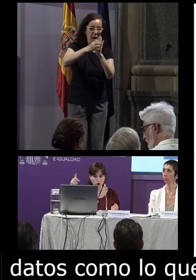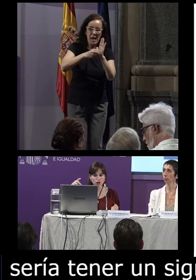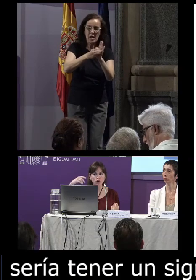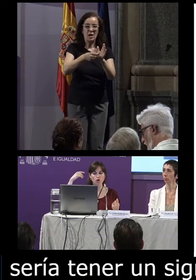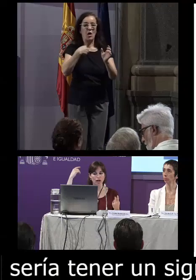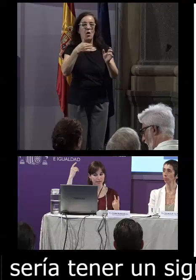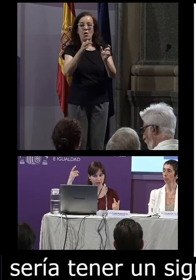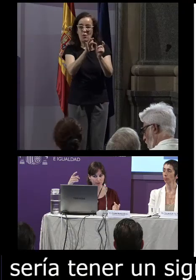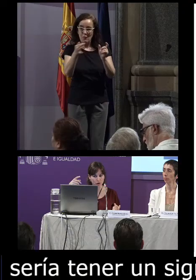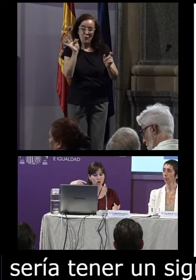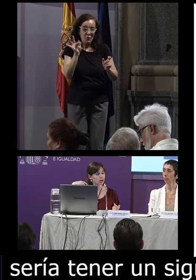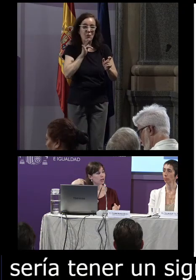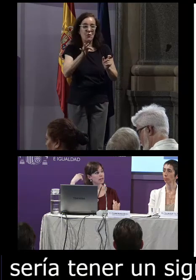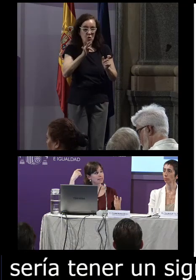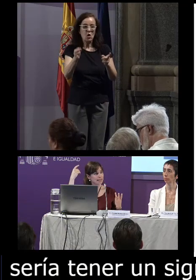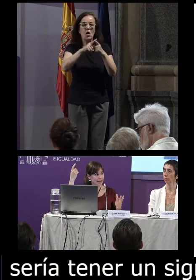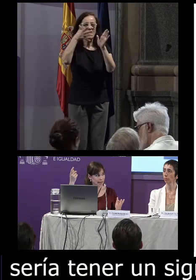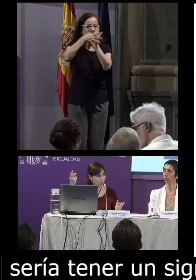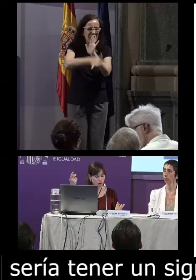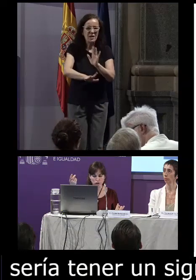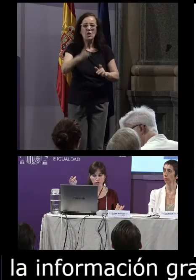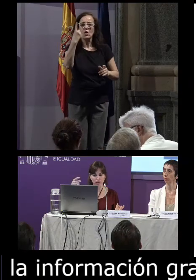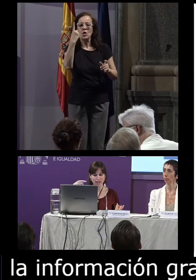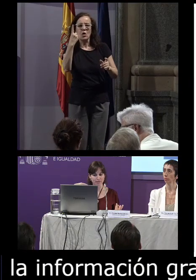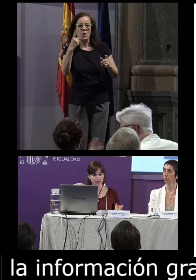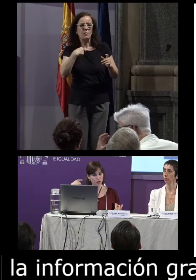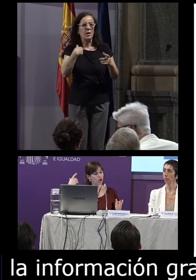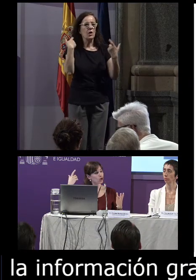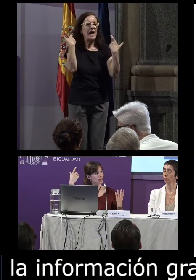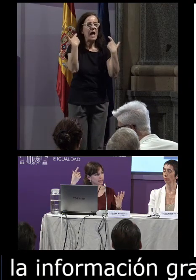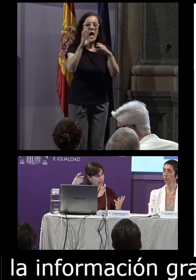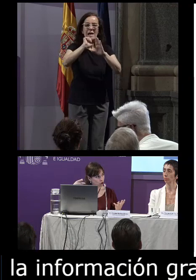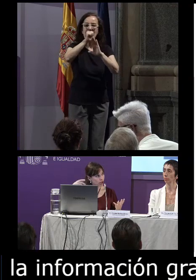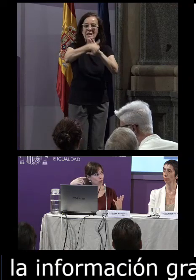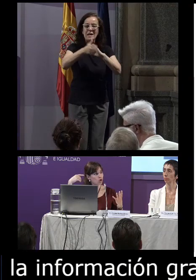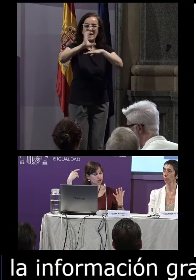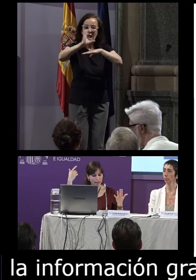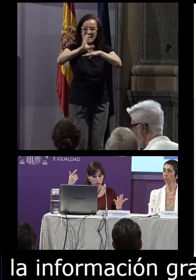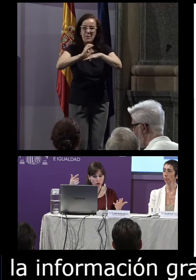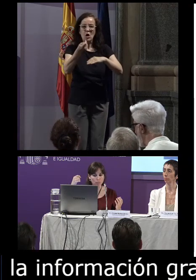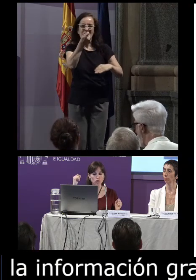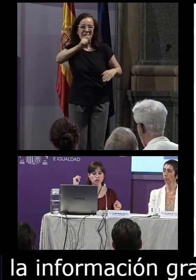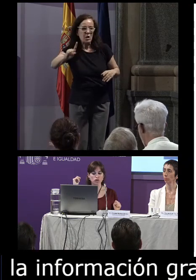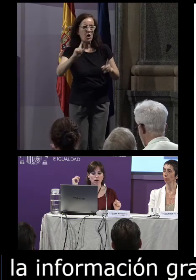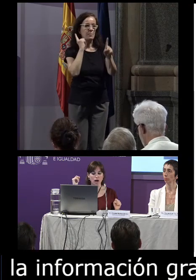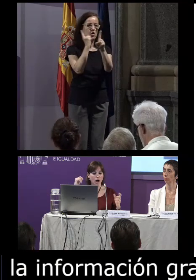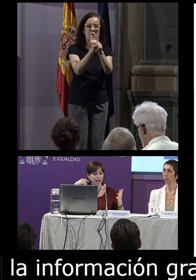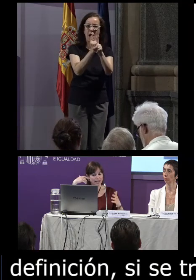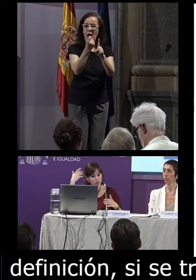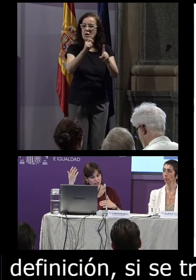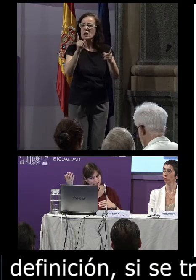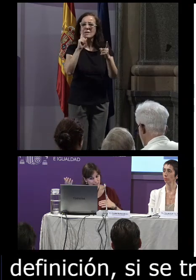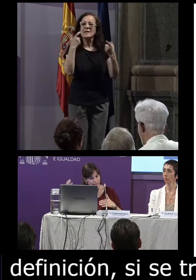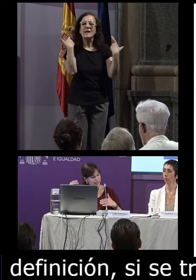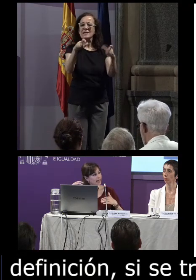fonológico la definición si se trata de una construcción de clasificador sinónimos antónimos qué